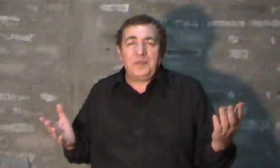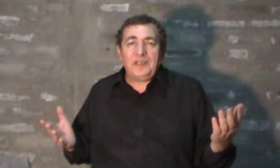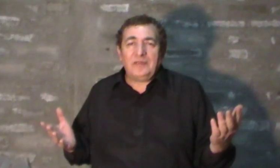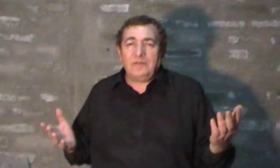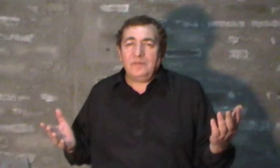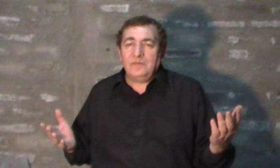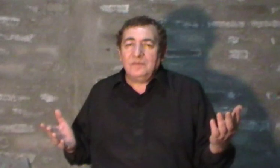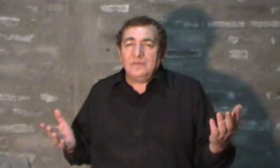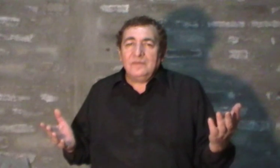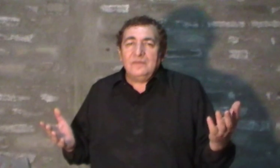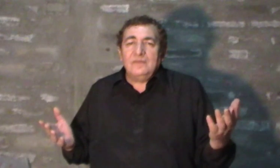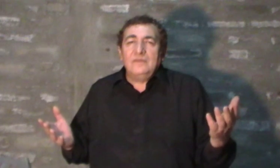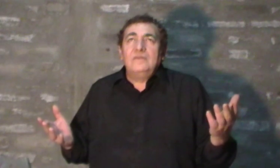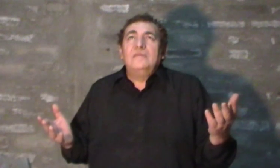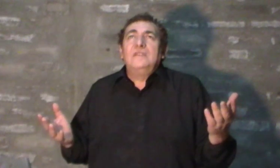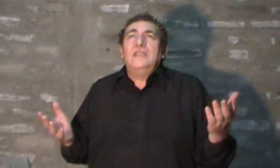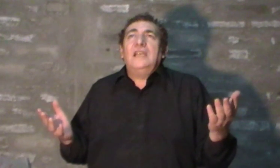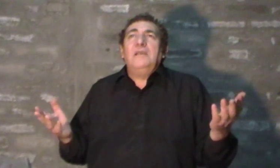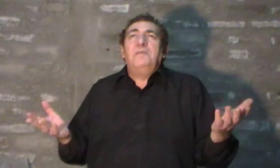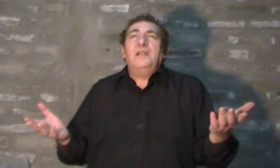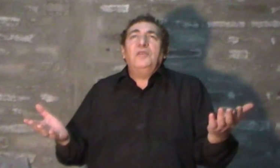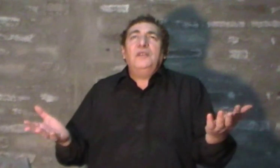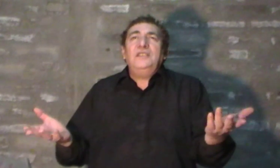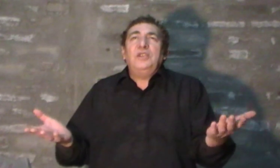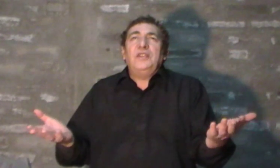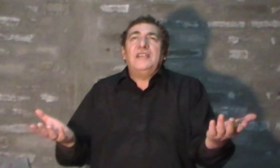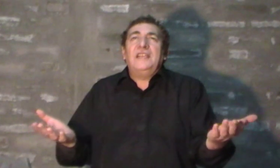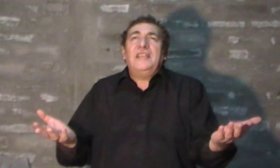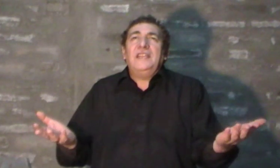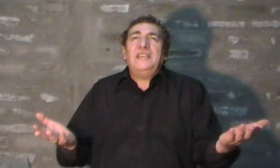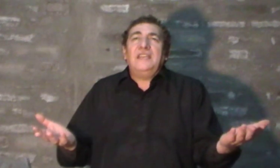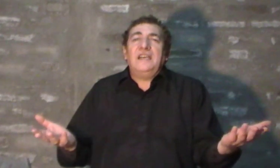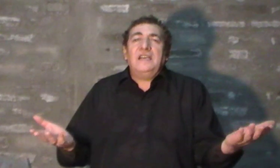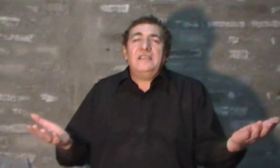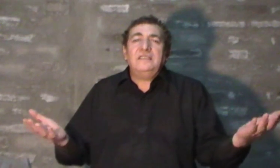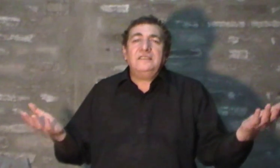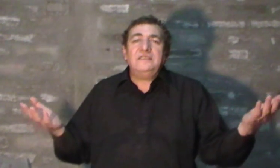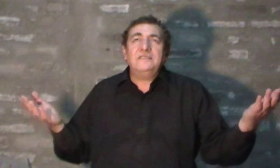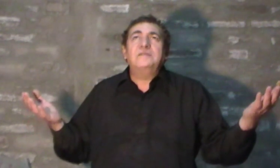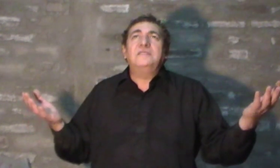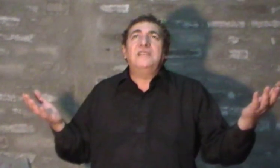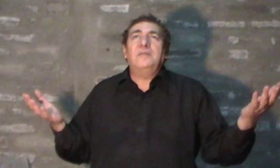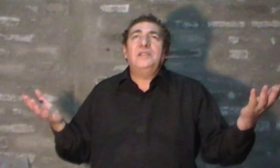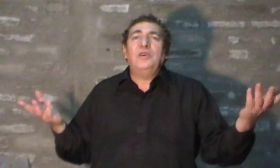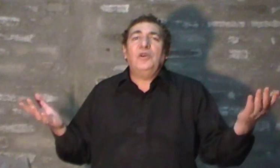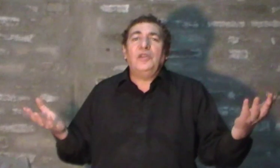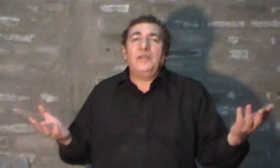bien. El pan nuestro de cada día, dámelo hoy.